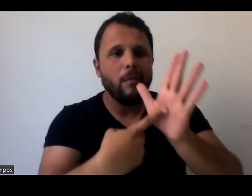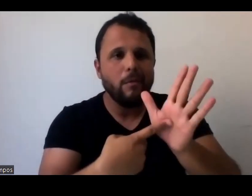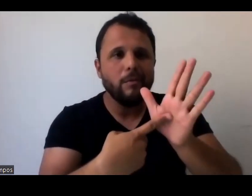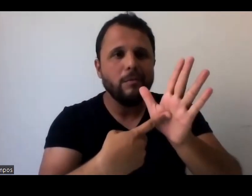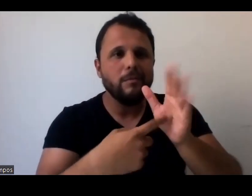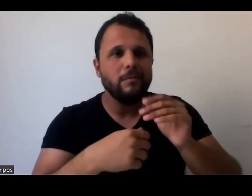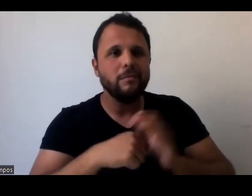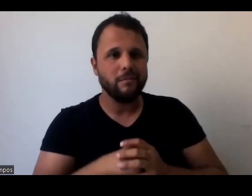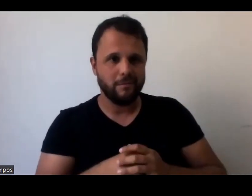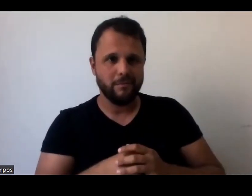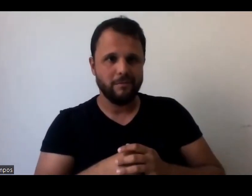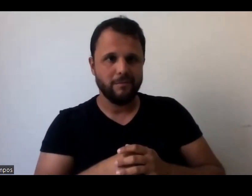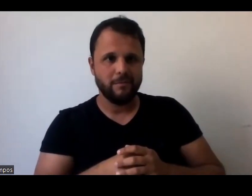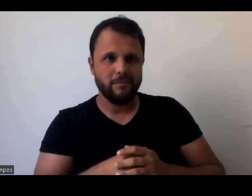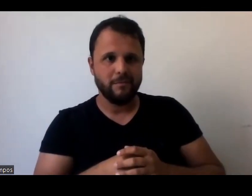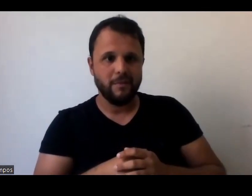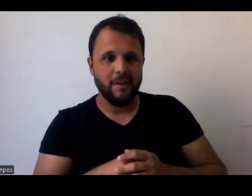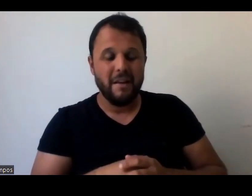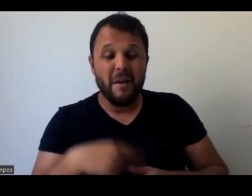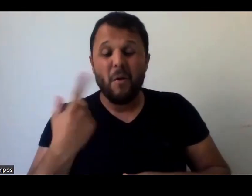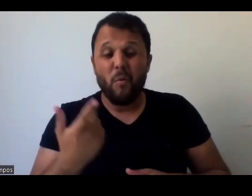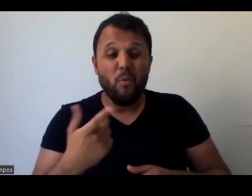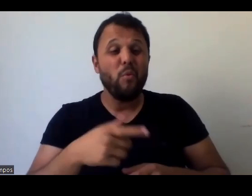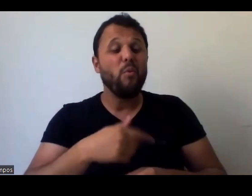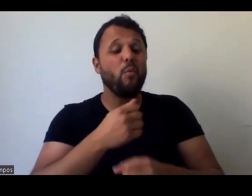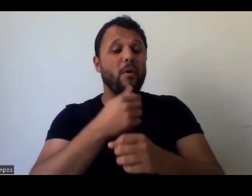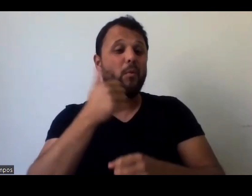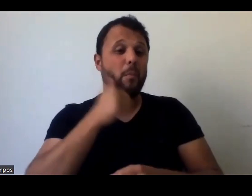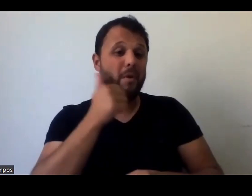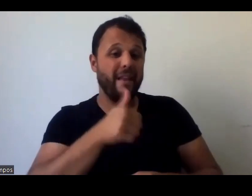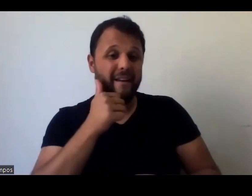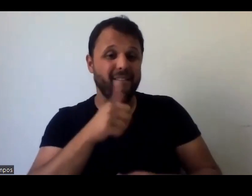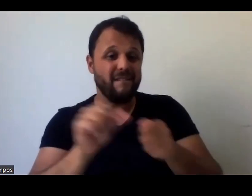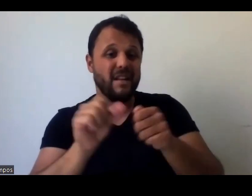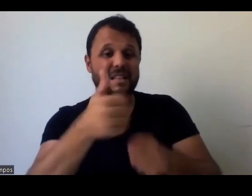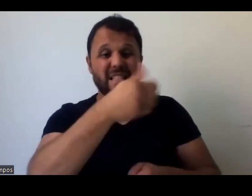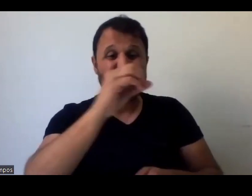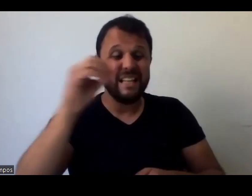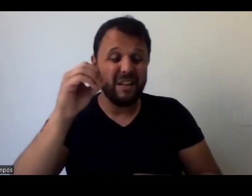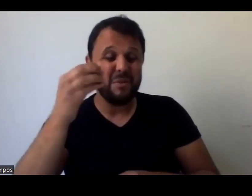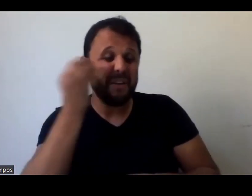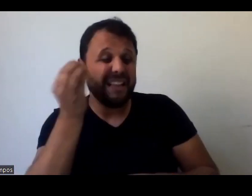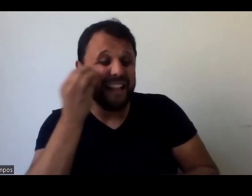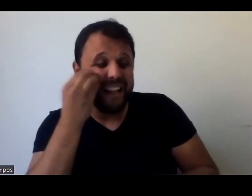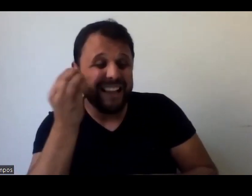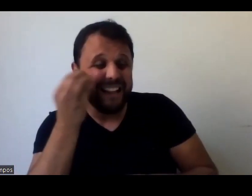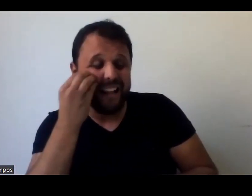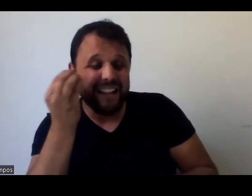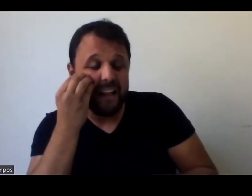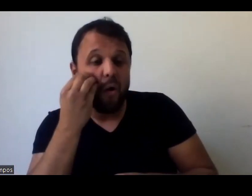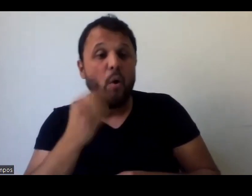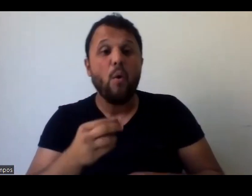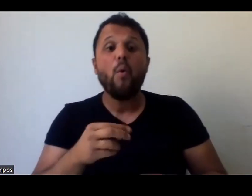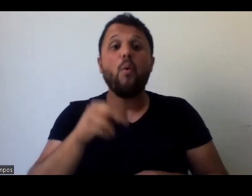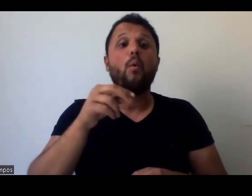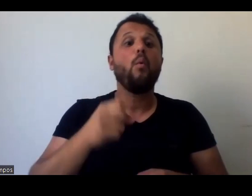vocês imaginam que eu rodei das instituições culturais de São Paulo pra conseguir um espaço. O único que aceitou foi a Unibis Cultural, que